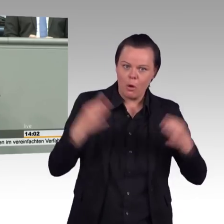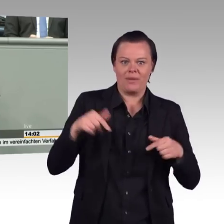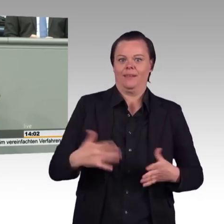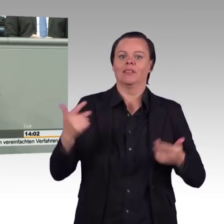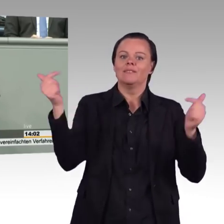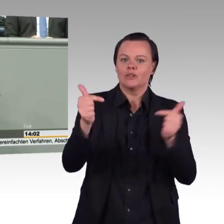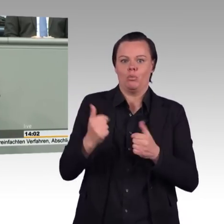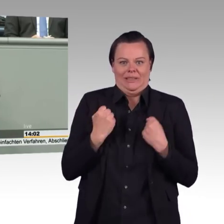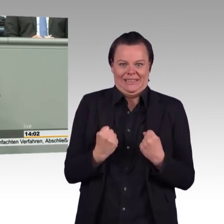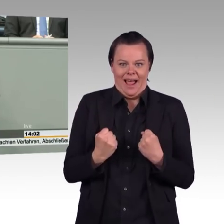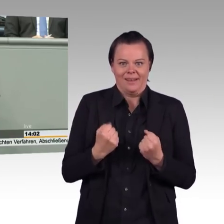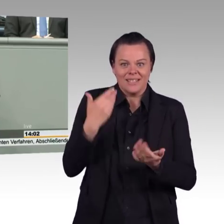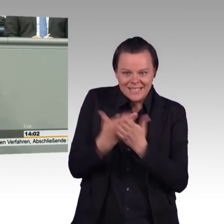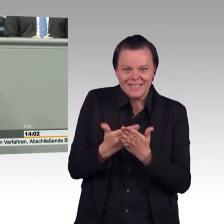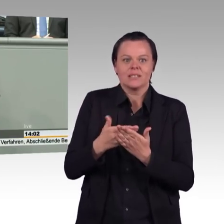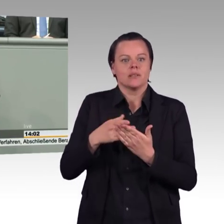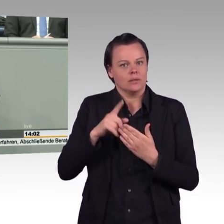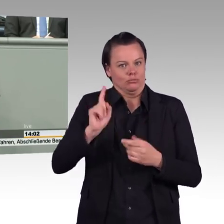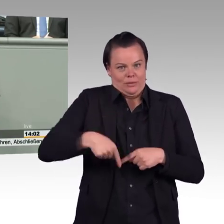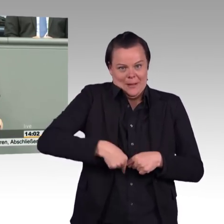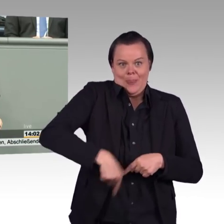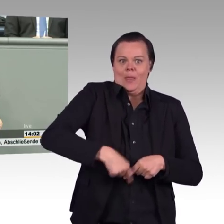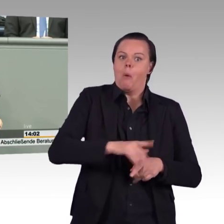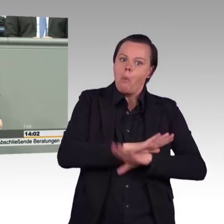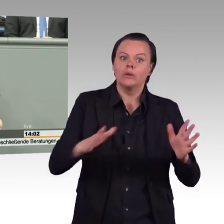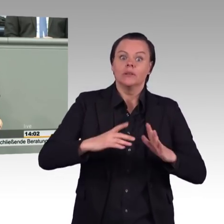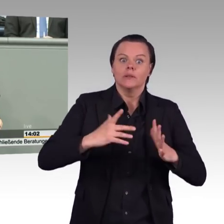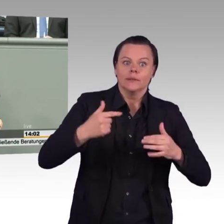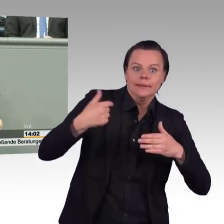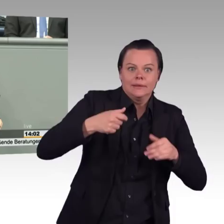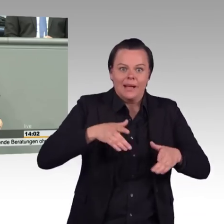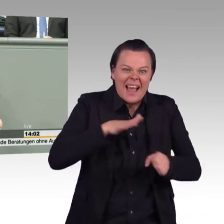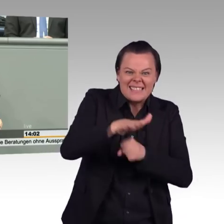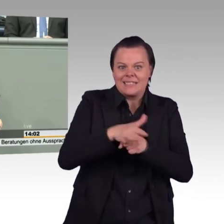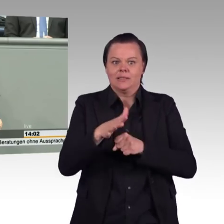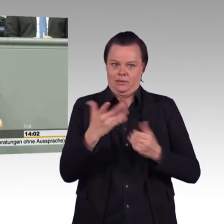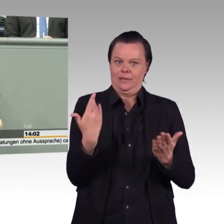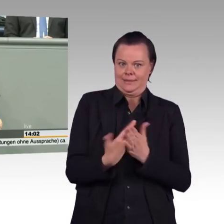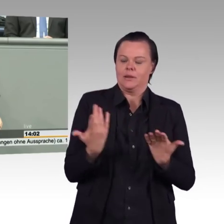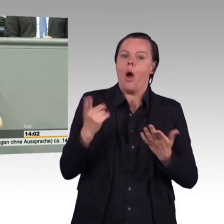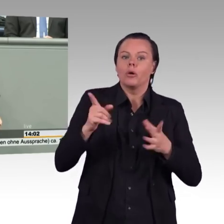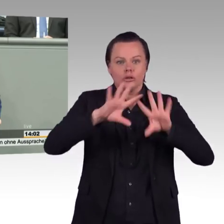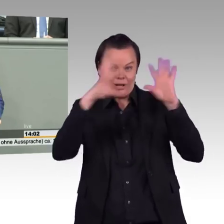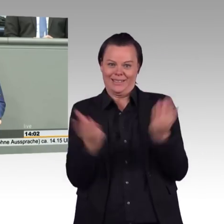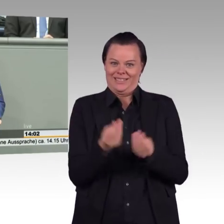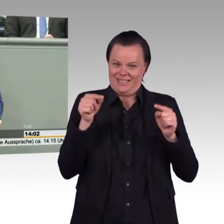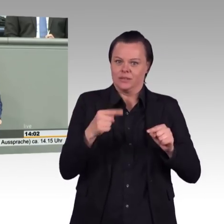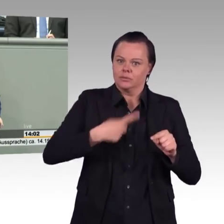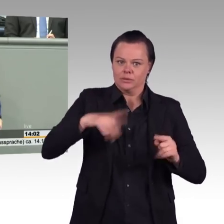die tarifgebunden sind. Darauf müssen wir unseren Konzentration legen, weil wir eben nicht wollen, dass die Rattenfänger von der rechten Seite da